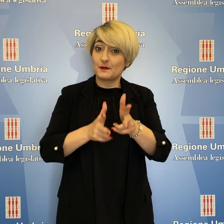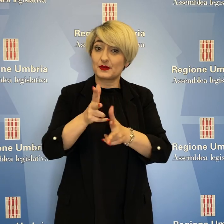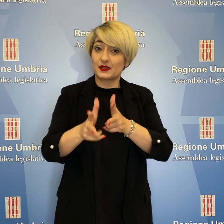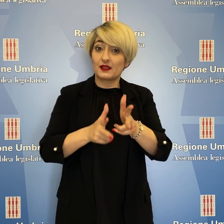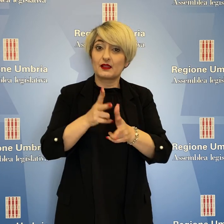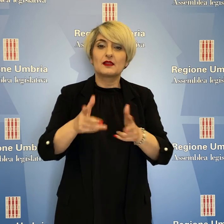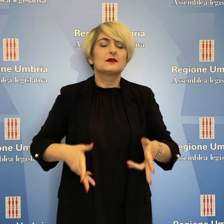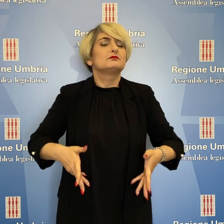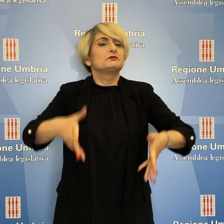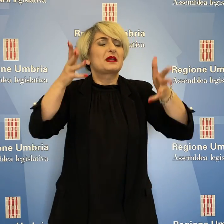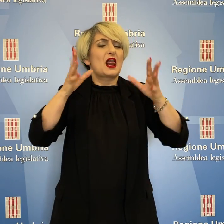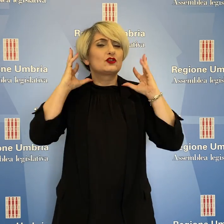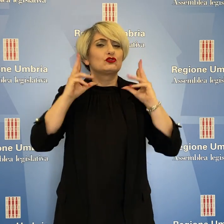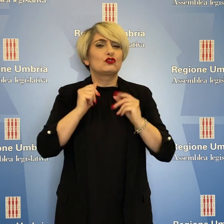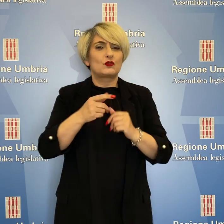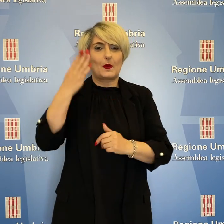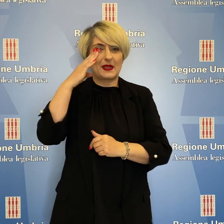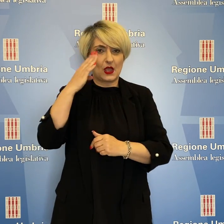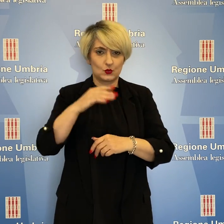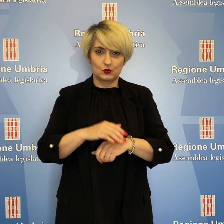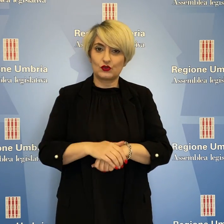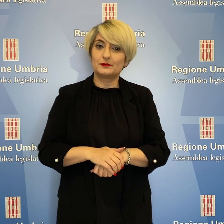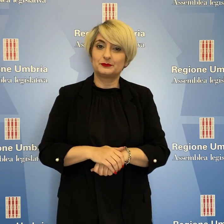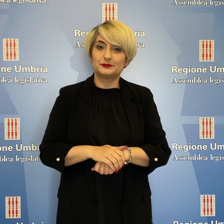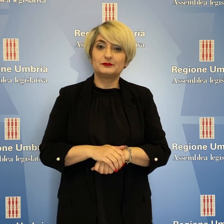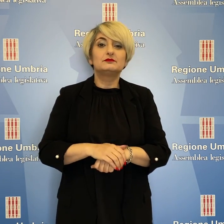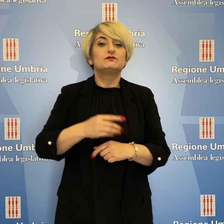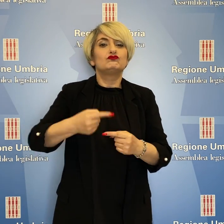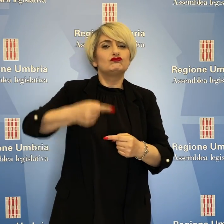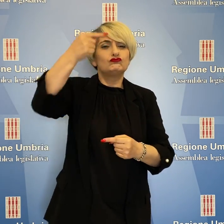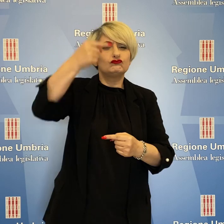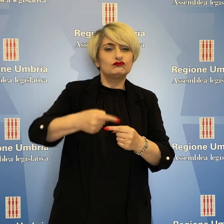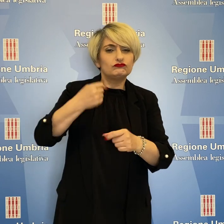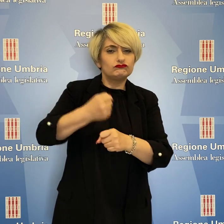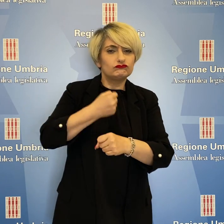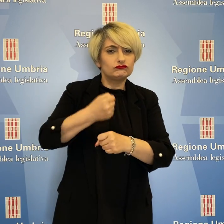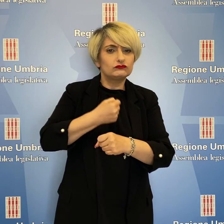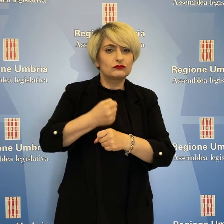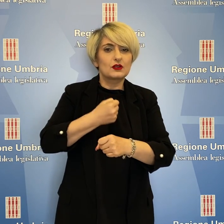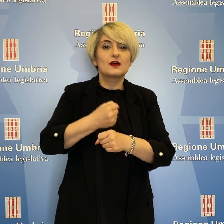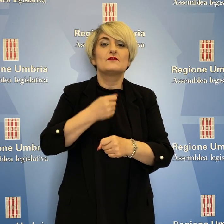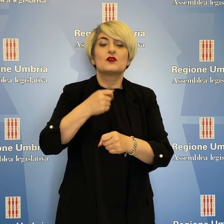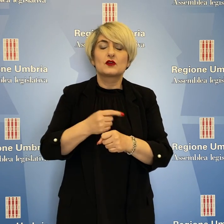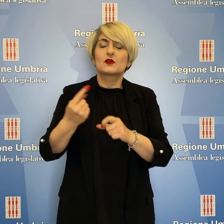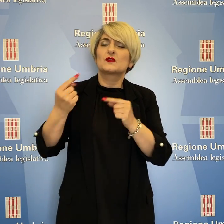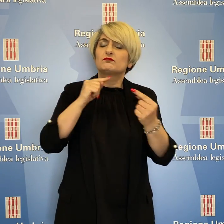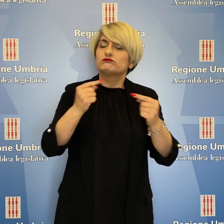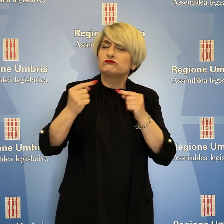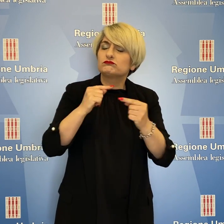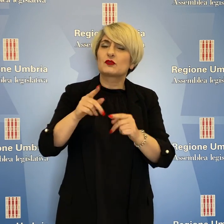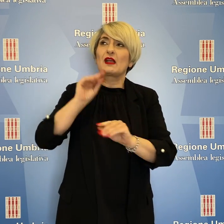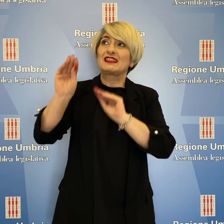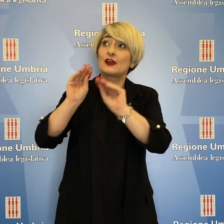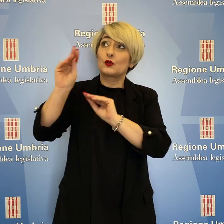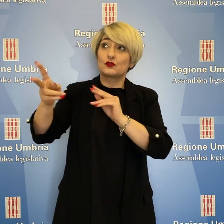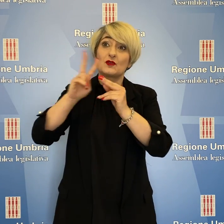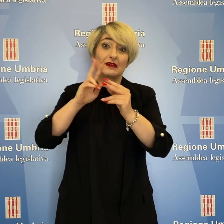nella sede di Palazzo Cesaroni a Perugia. Nel corso della giornata di lavori sono state discusse interrogazioni a